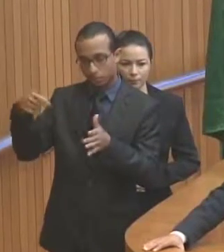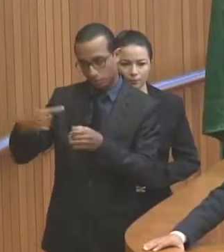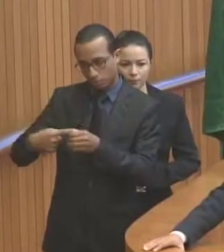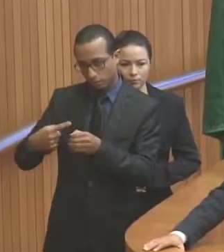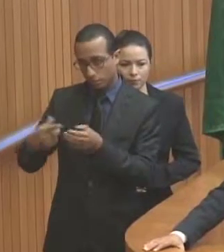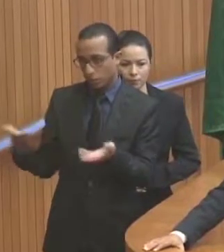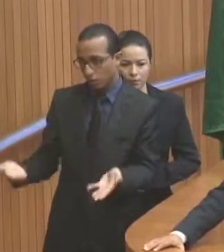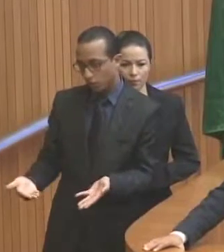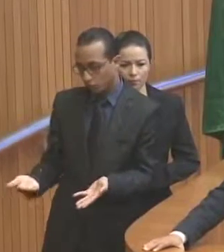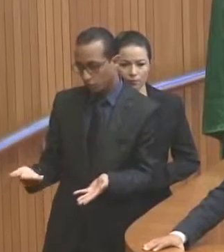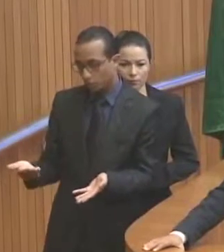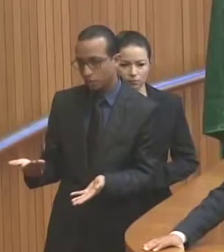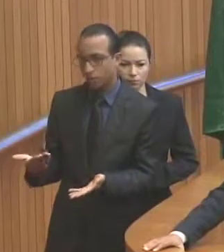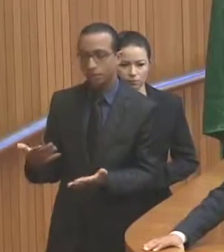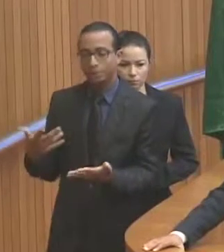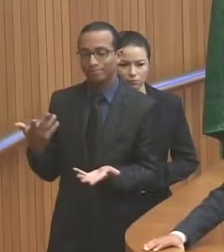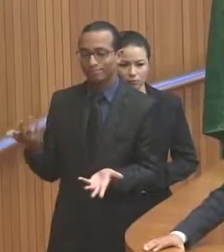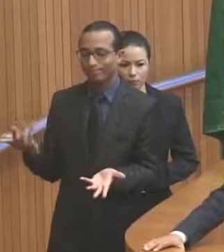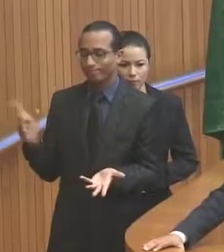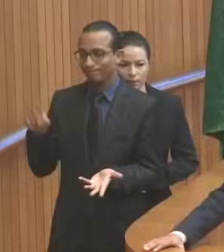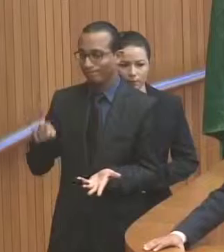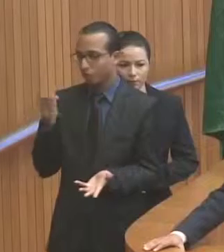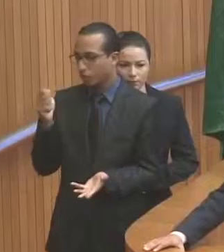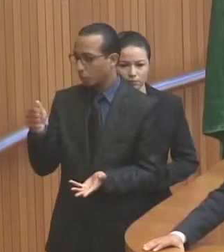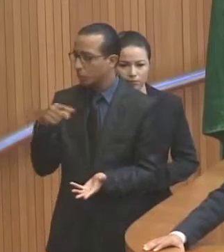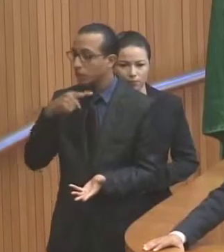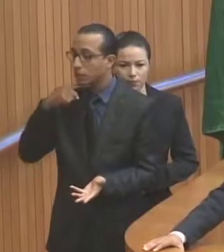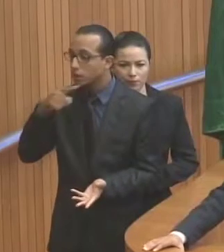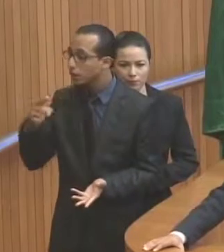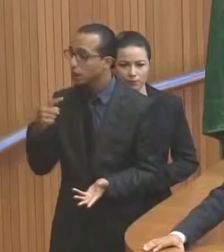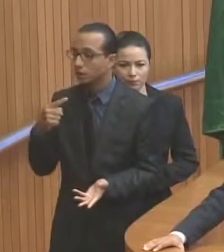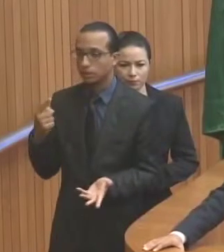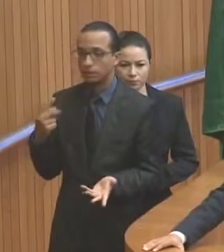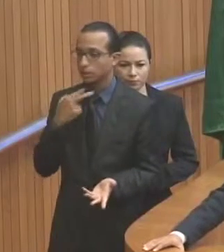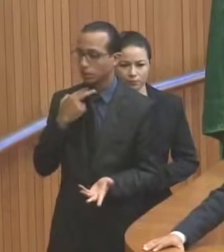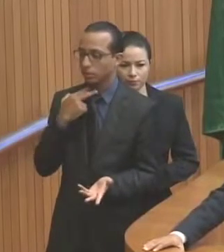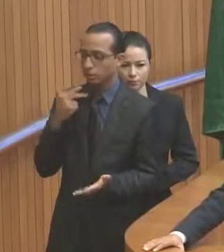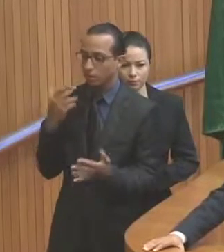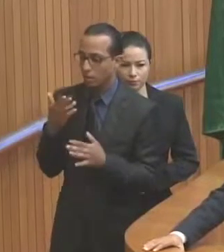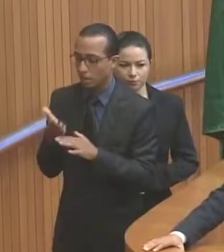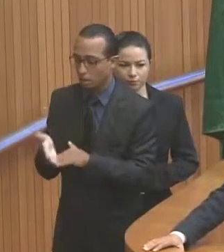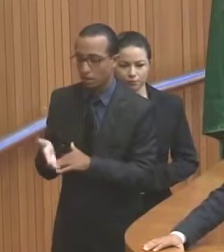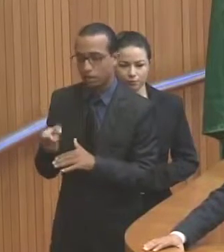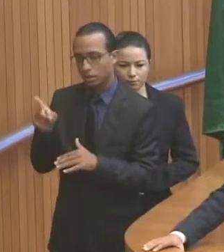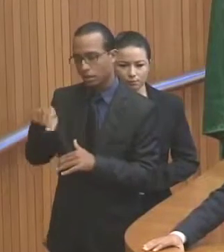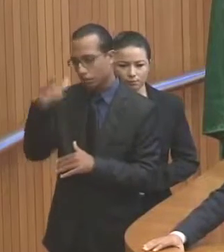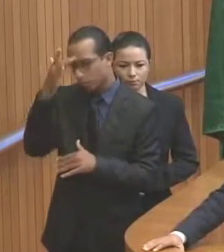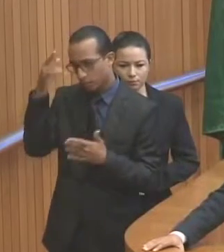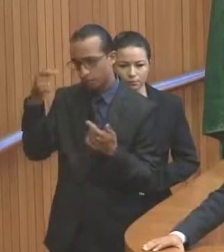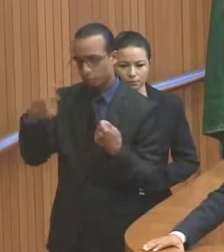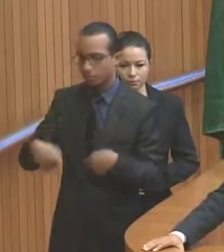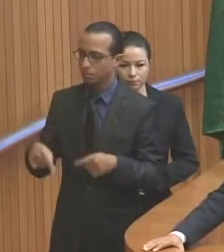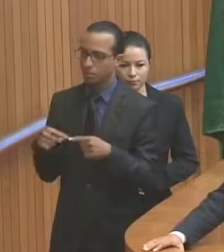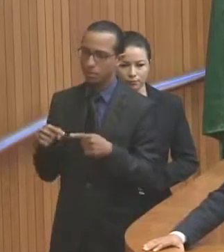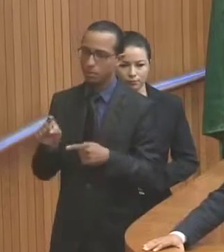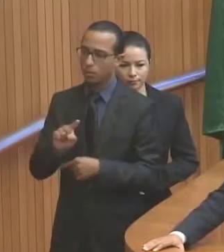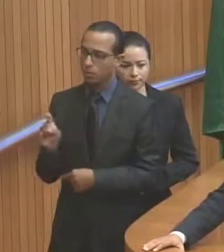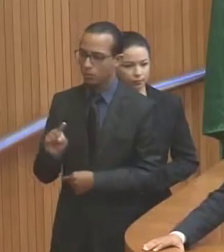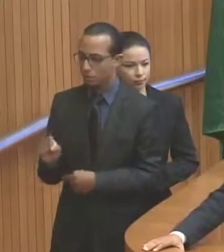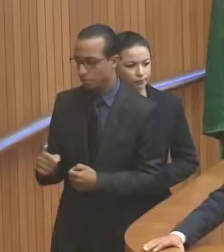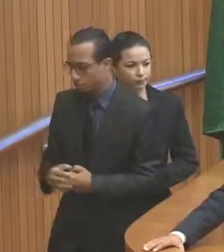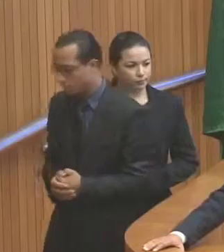hoje está praticamente inviável. E o nosso povo não merece isso, o povo de Coroatá